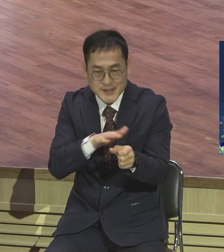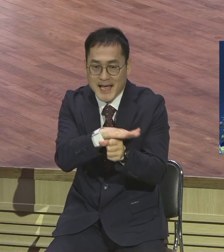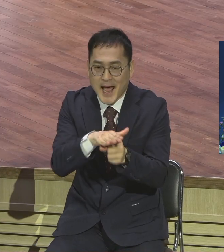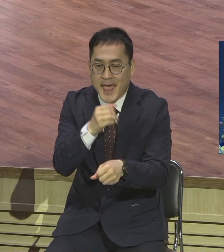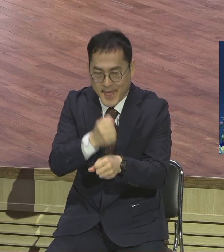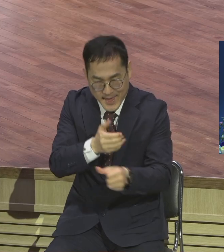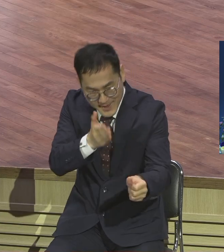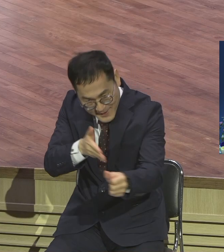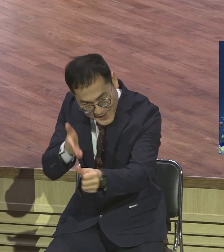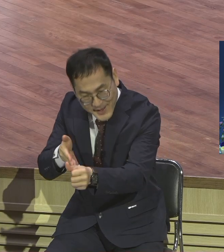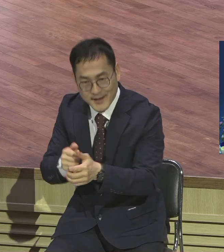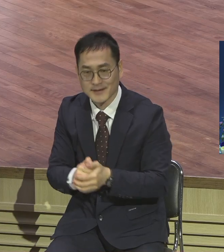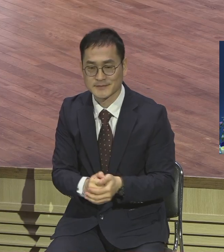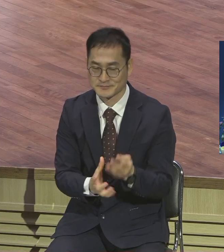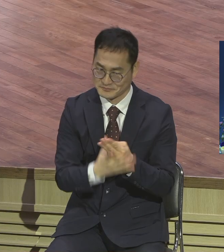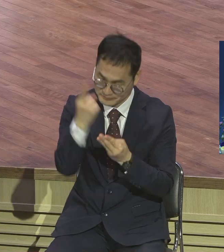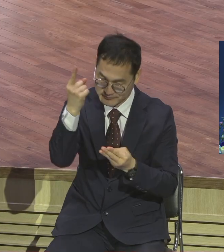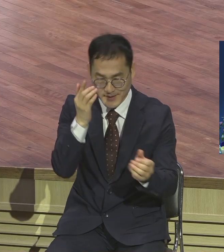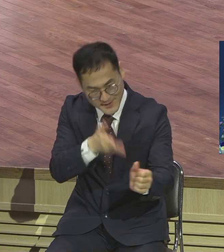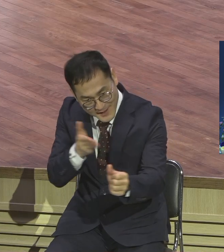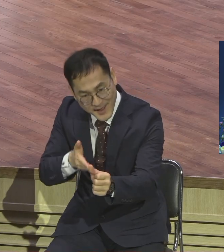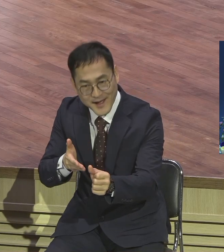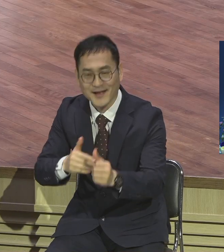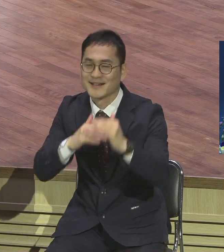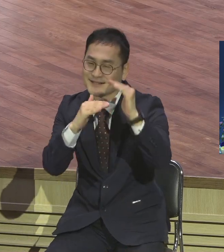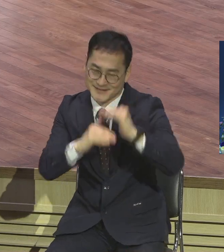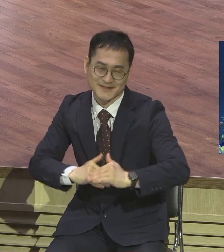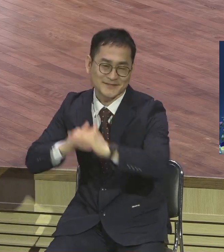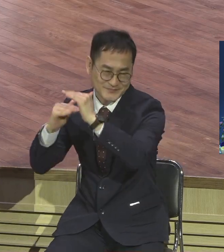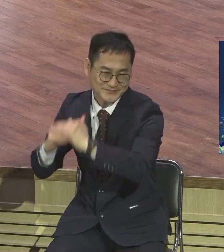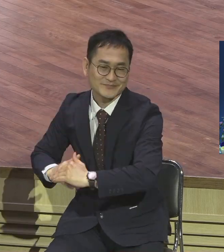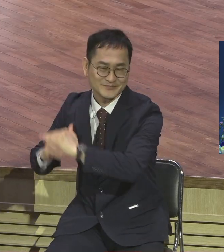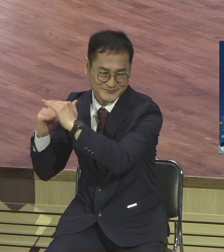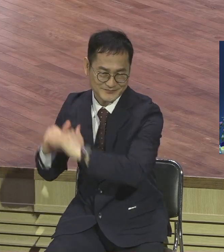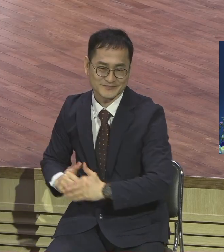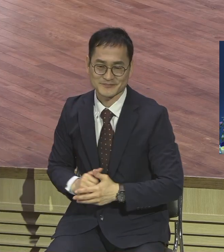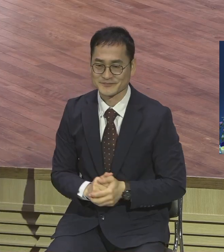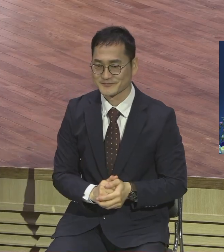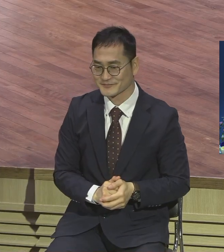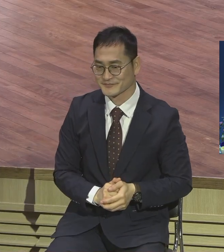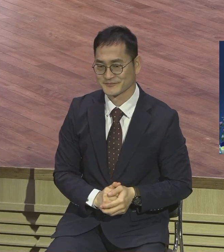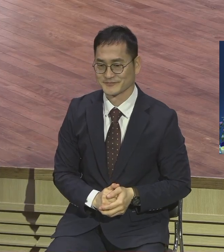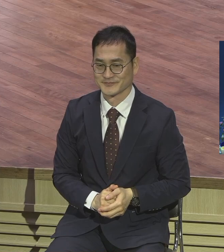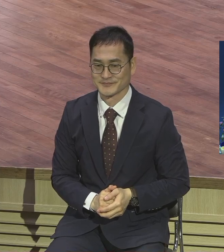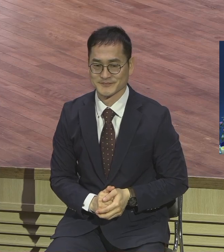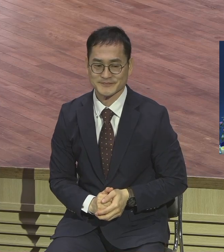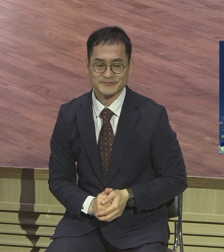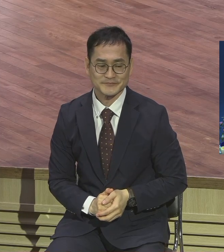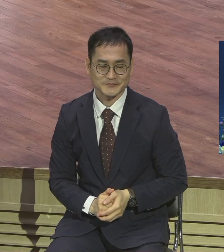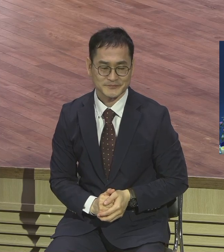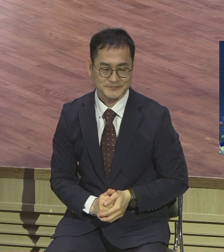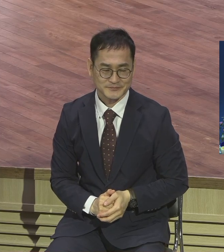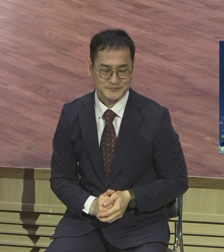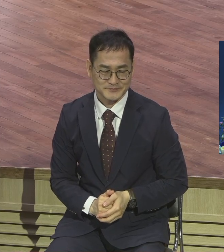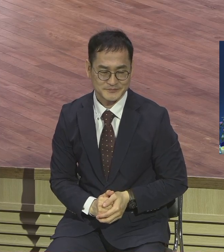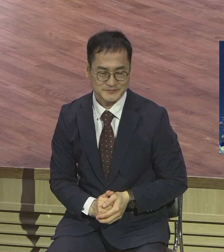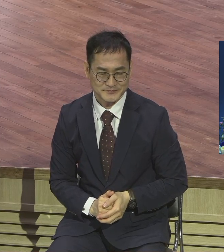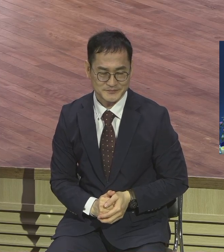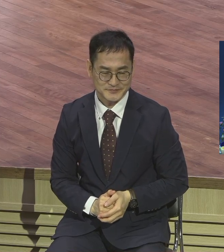당연한 것이다 라고 그렇게 나이 다 많아가지고 나와가지고 한마디만 하고 들어가서 강대상에서 한 번씩 모시다가